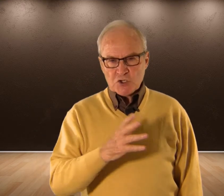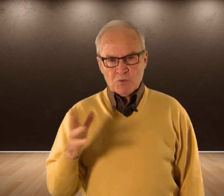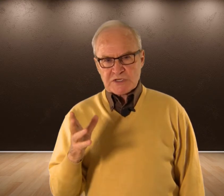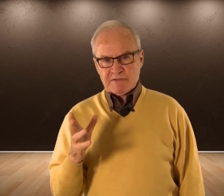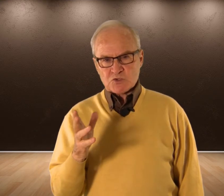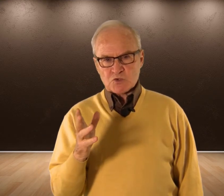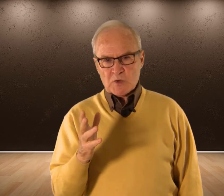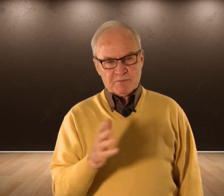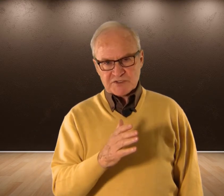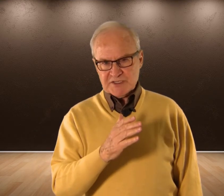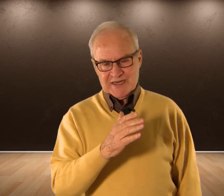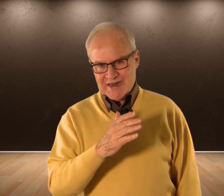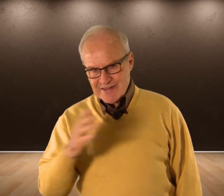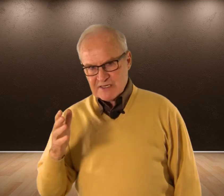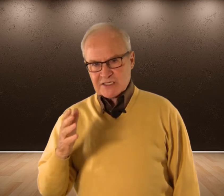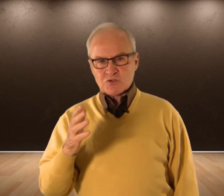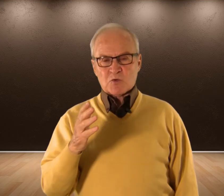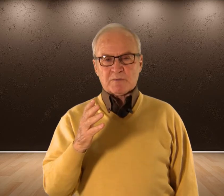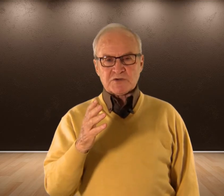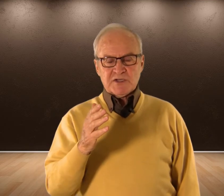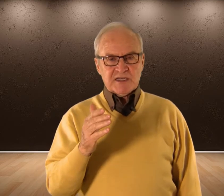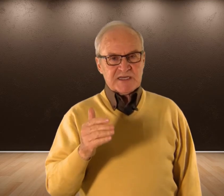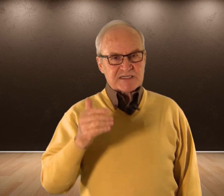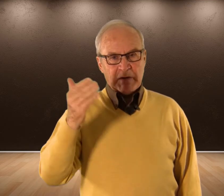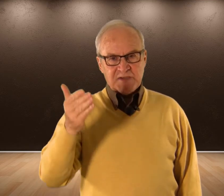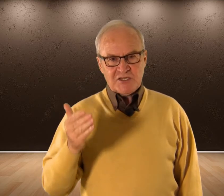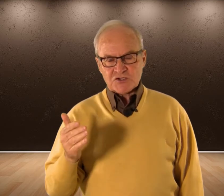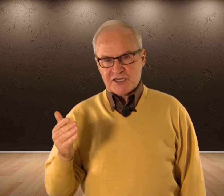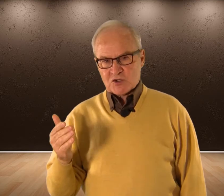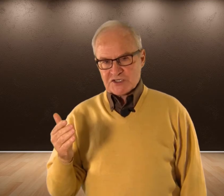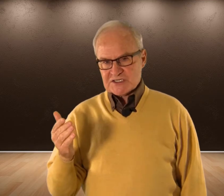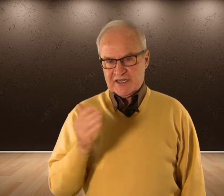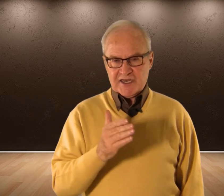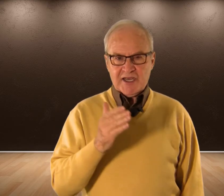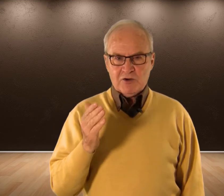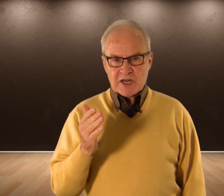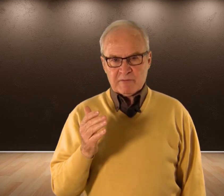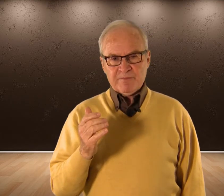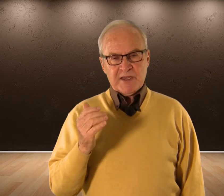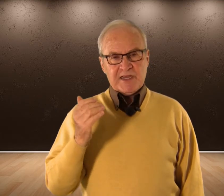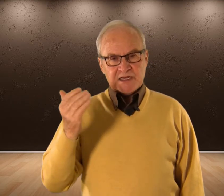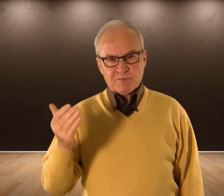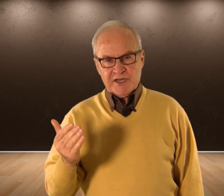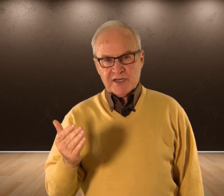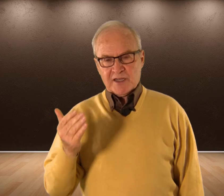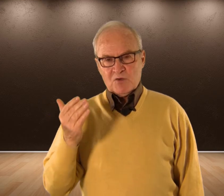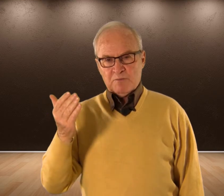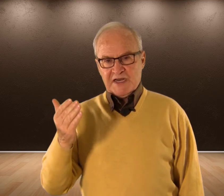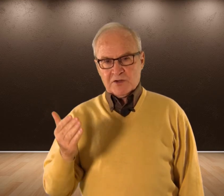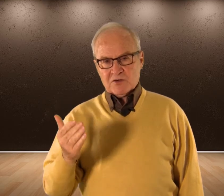solo buscaban Sus cuerpos Y nada más Que sus cuerpos Estaban metidos En cosas que ella Ignoraba Y que les ponían En un peligro